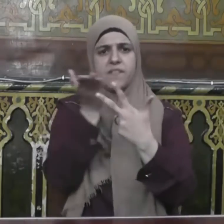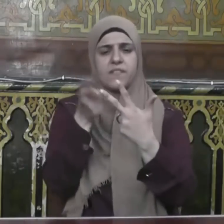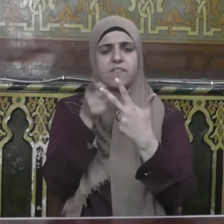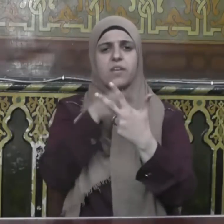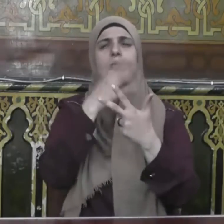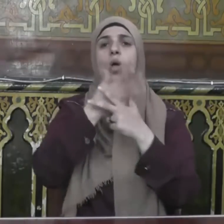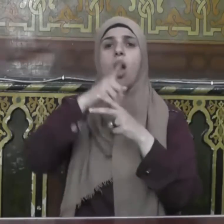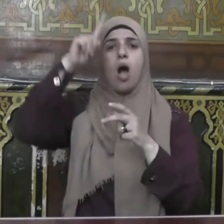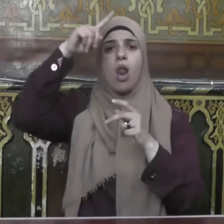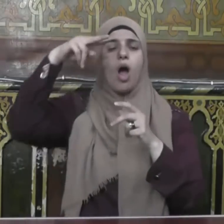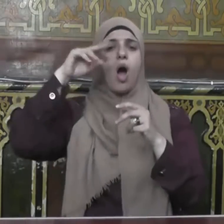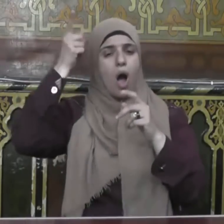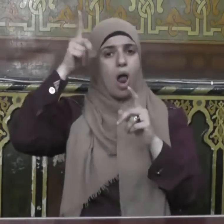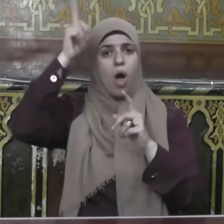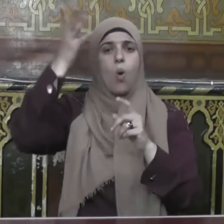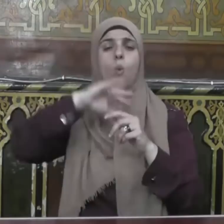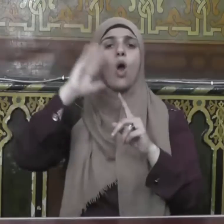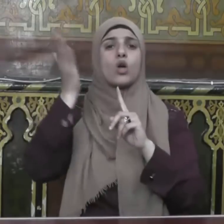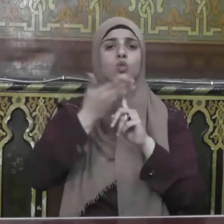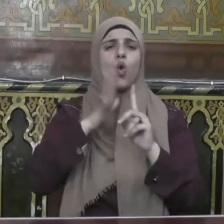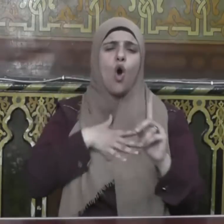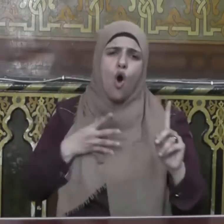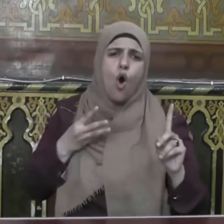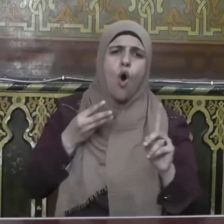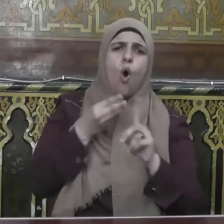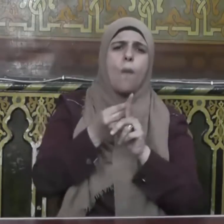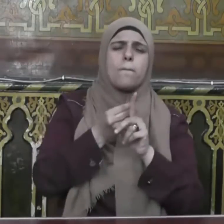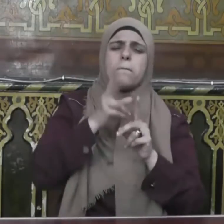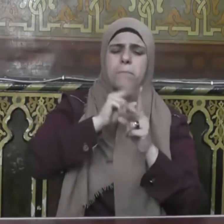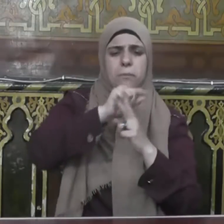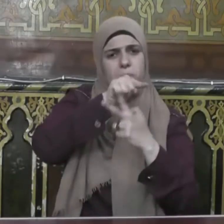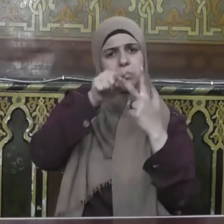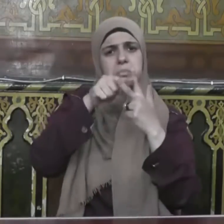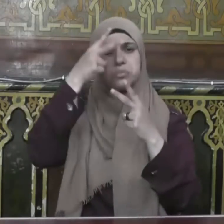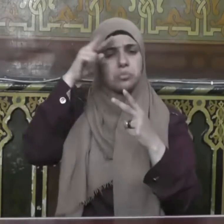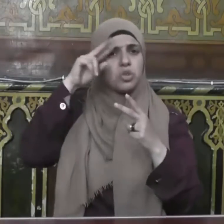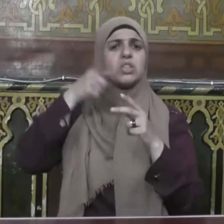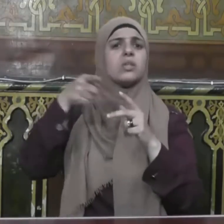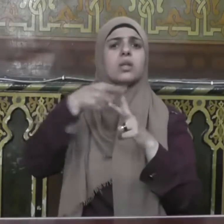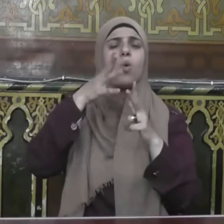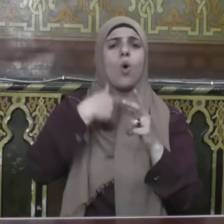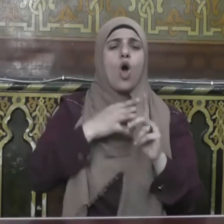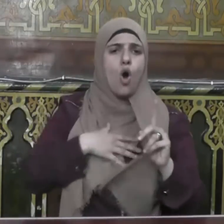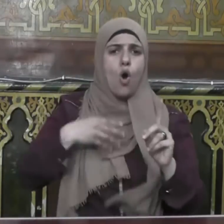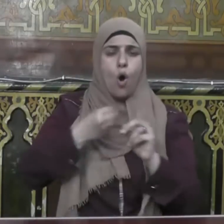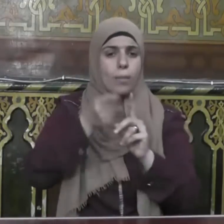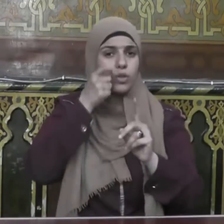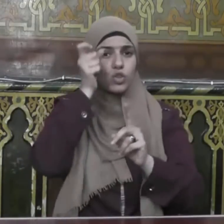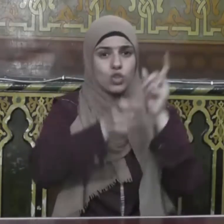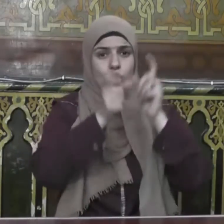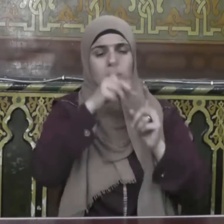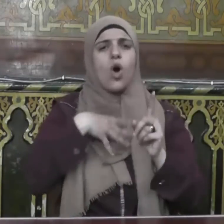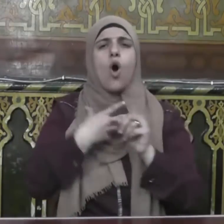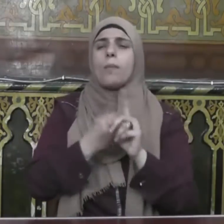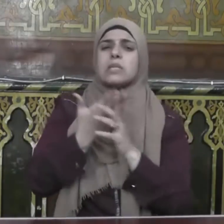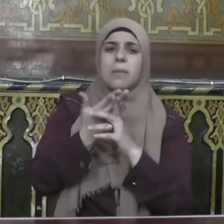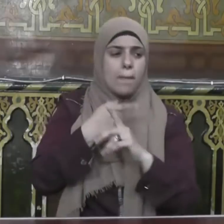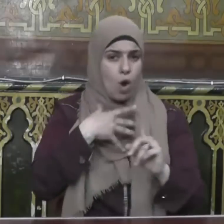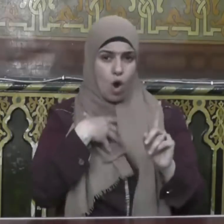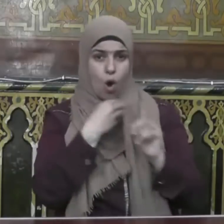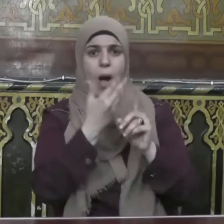الله ورسوله أحب إليه مما سواهما وأن يحب المرأة لا يحبه إلا لله وأن يكره أن